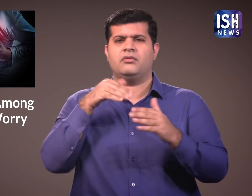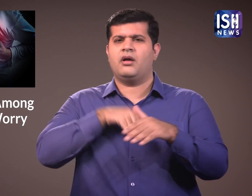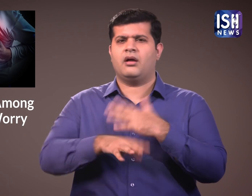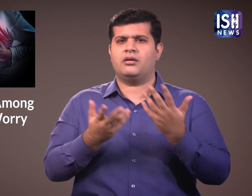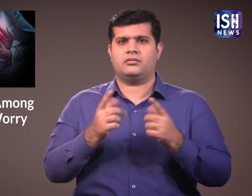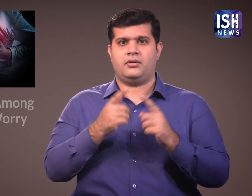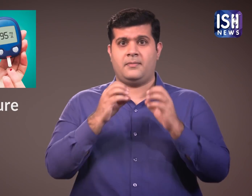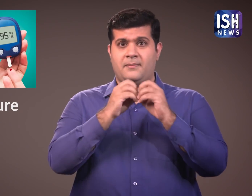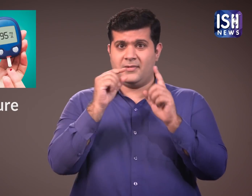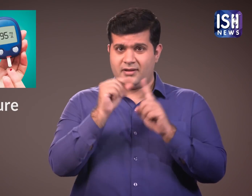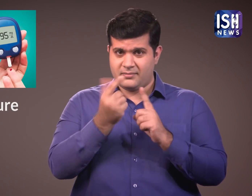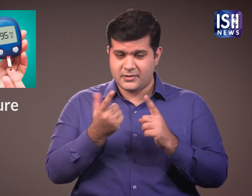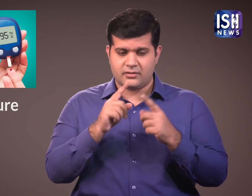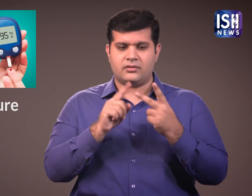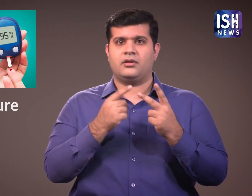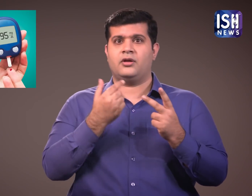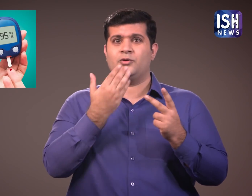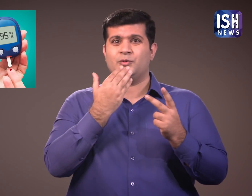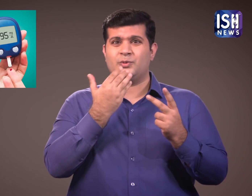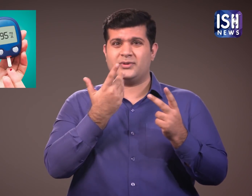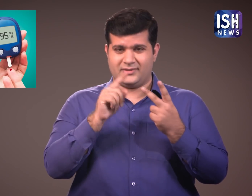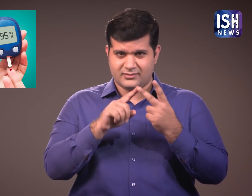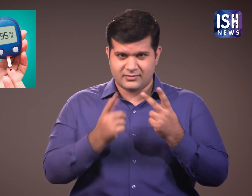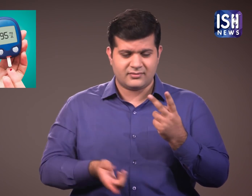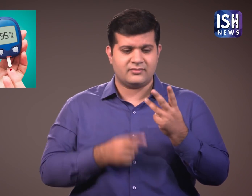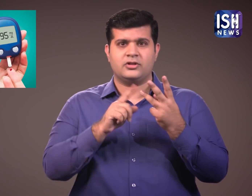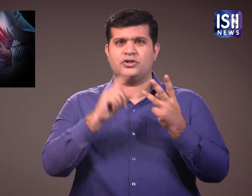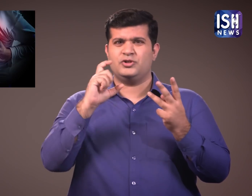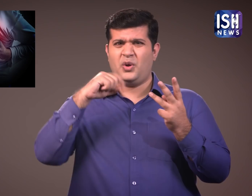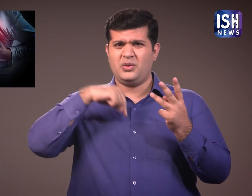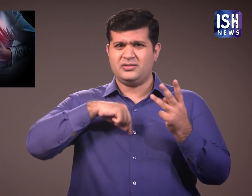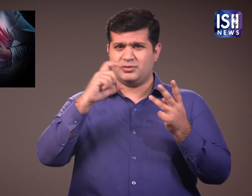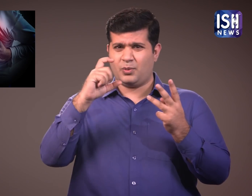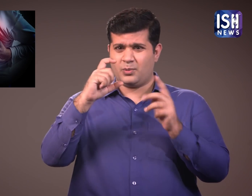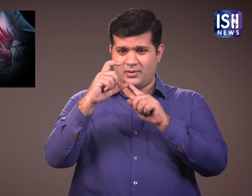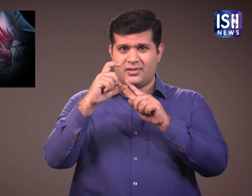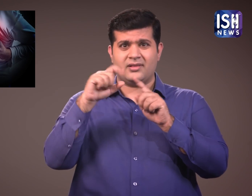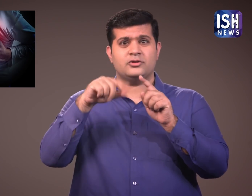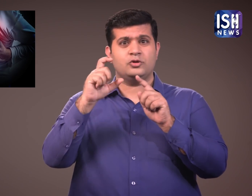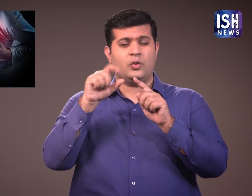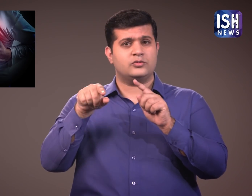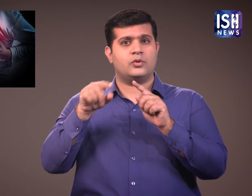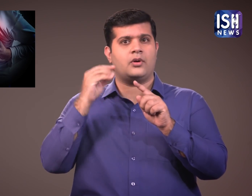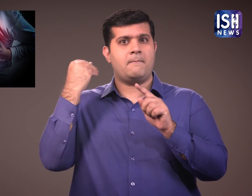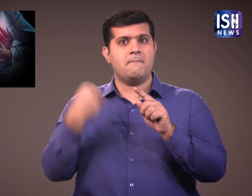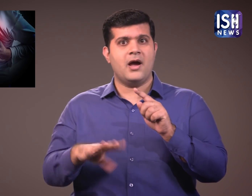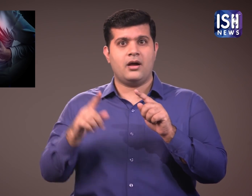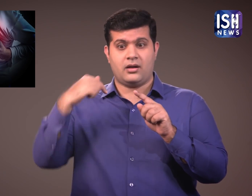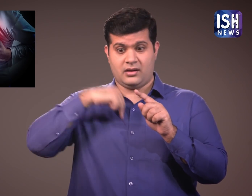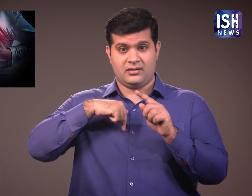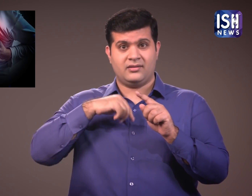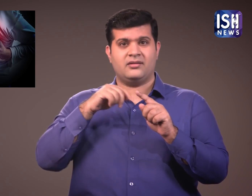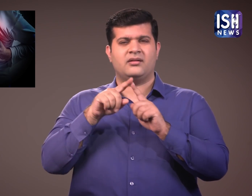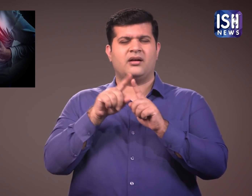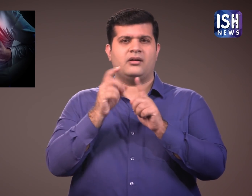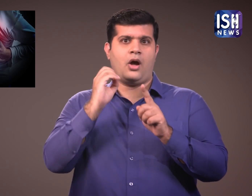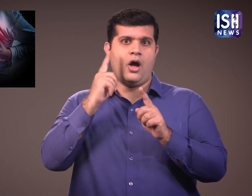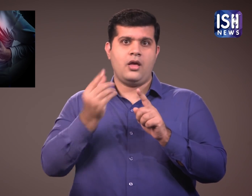दिल के दौरे से बचने के लिए अस्वास्थेकर खाद्यपदात खाने से होने वाले रक्तचाप, रक्तशर करा और को